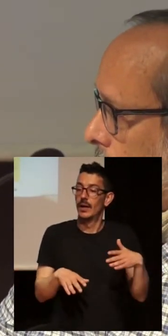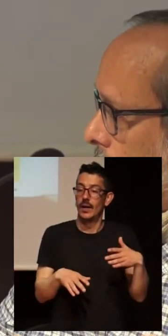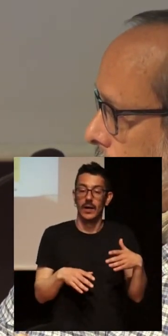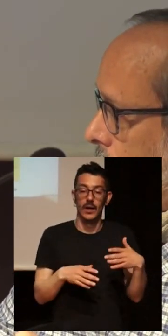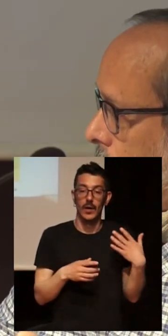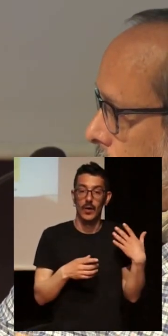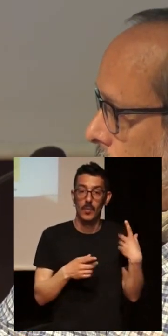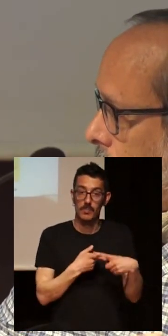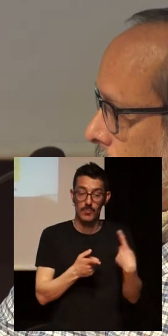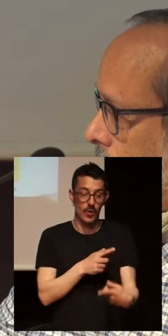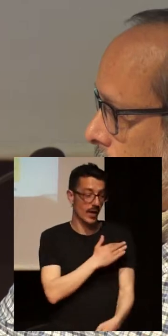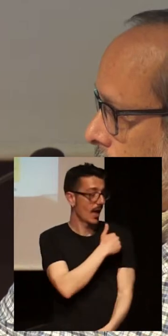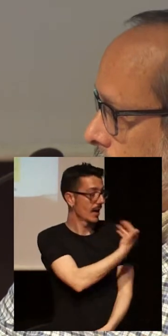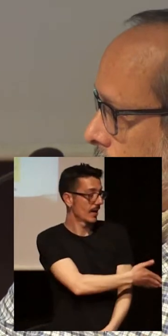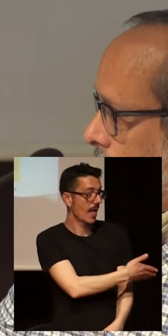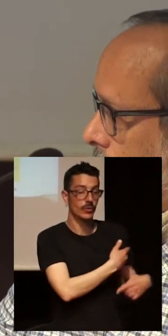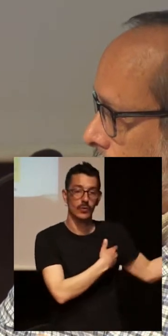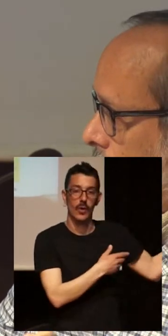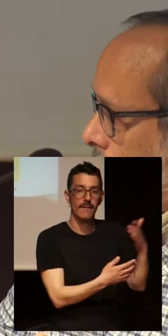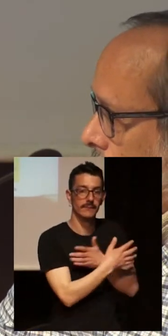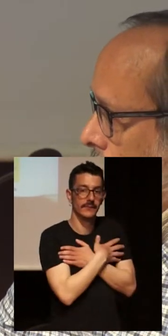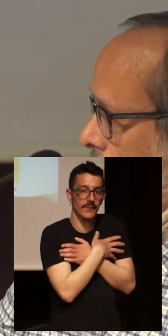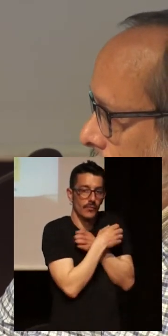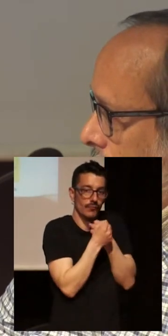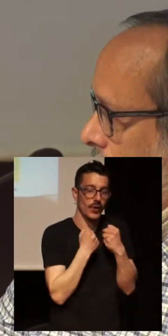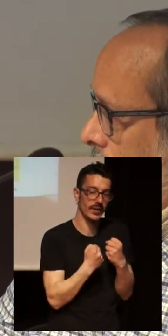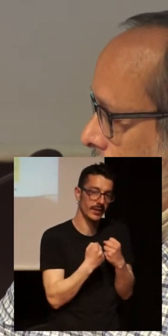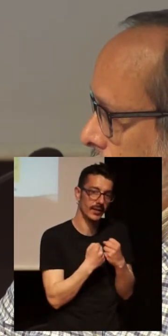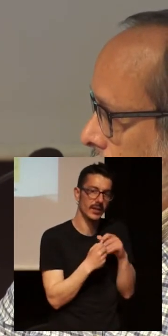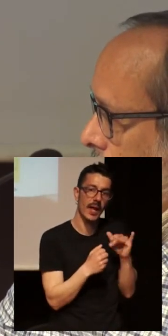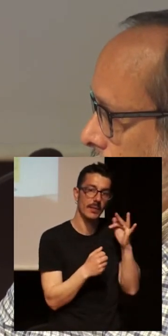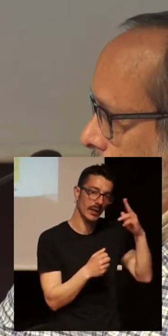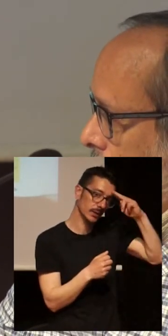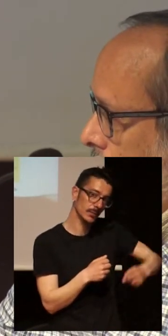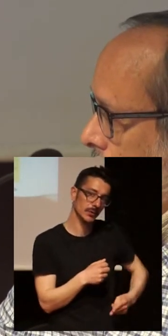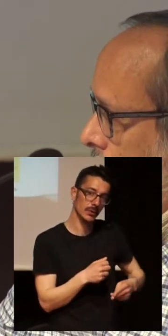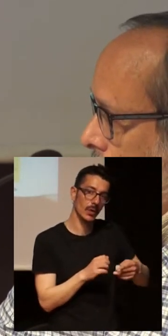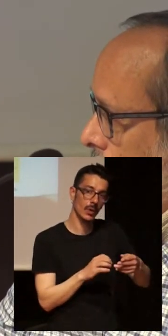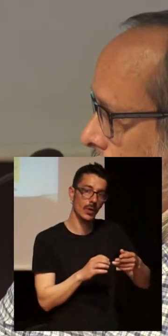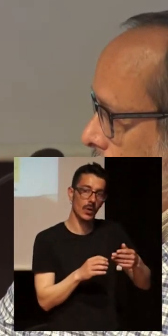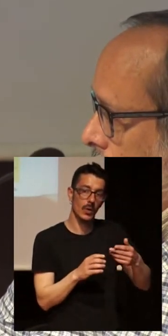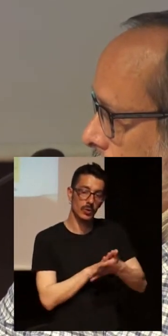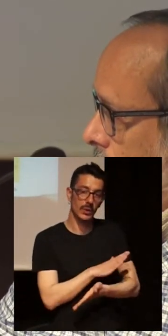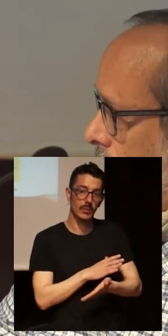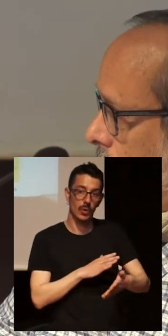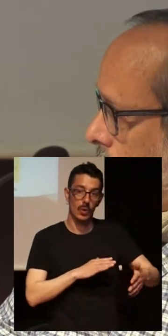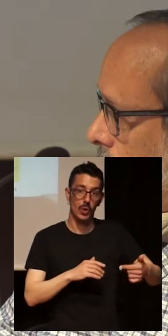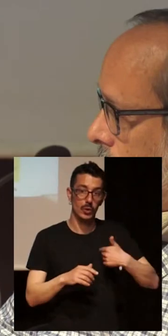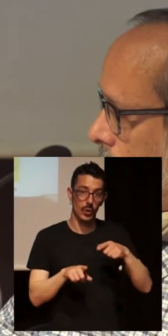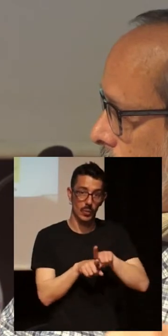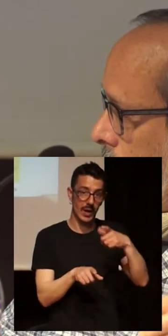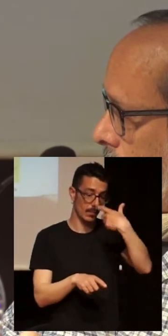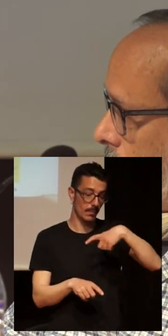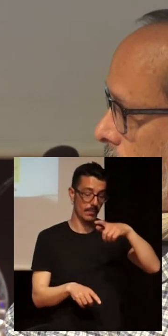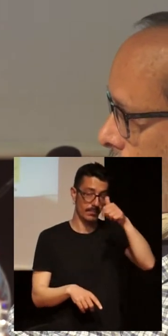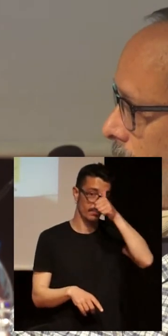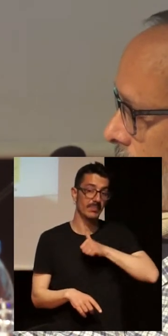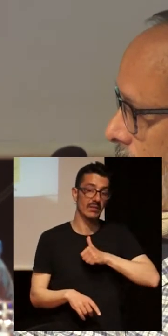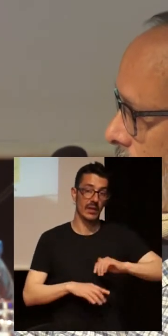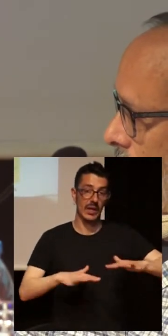muchísimo cariño, sino a la que respeto mucho porque he aprendido y he crecido como activista con ellos. yo empecé con vosotros dos en Madrid,